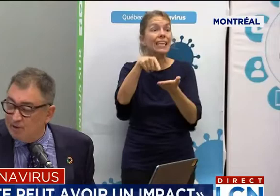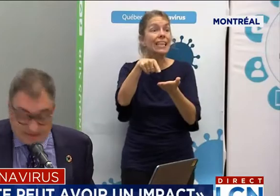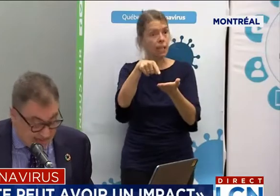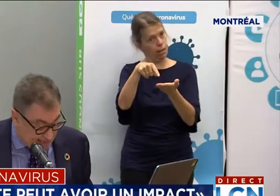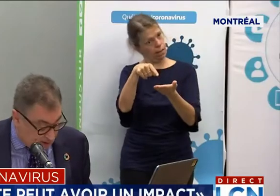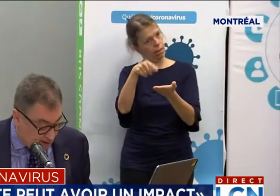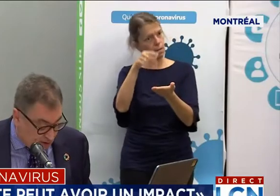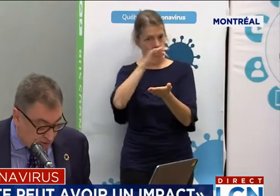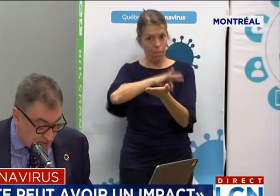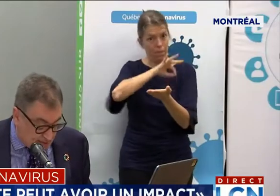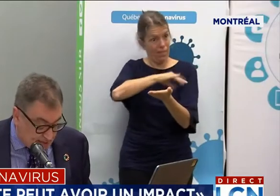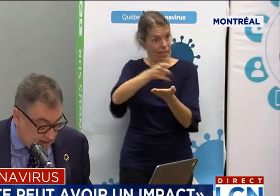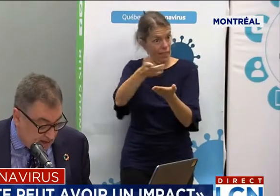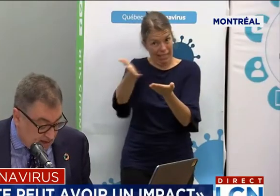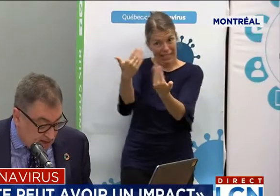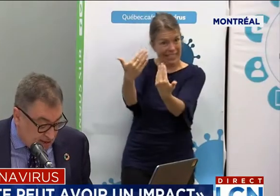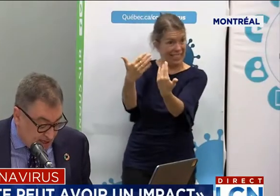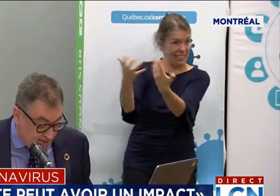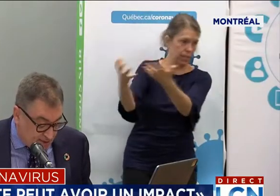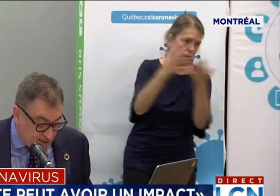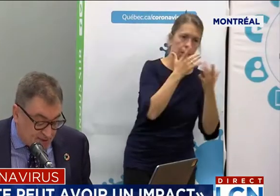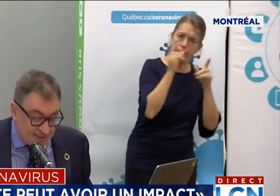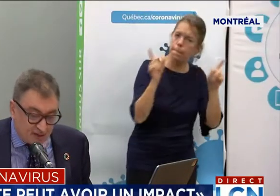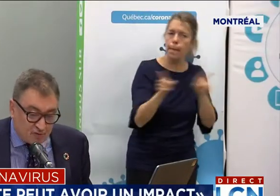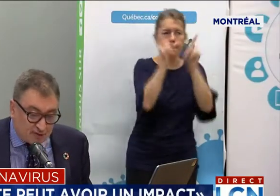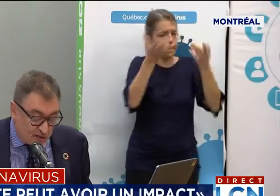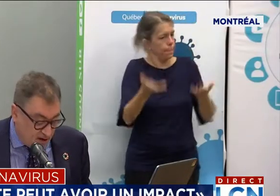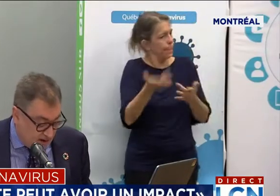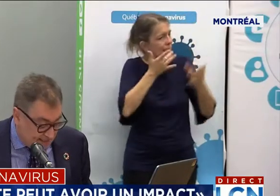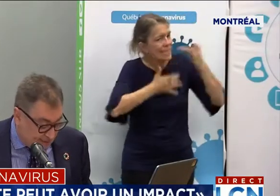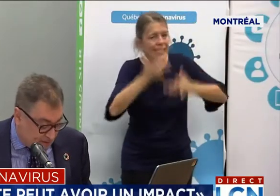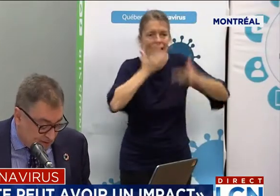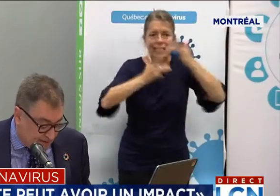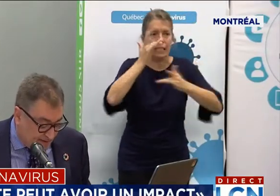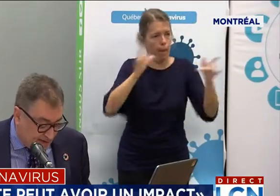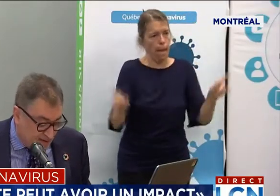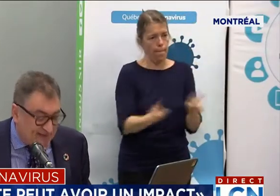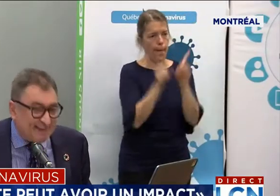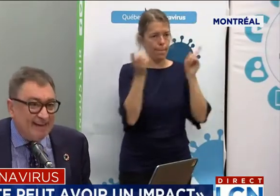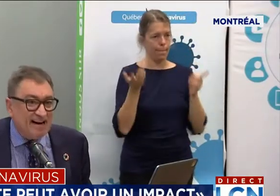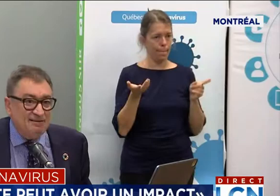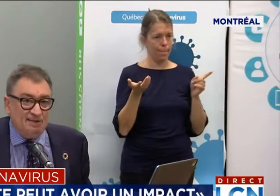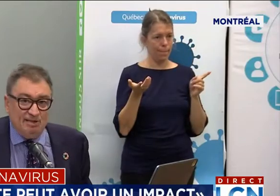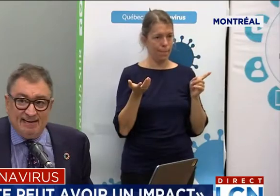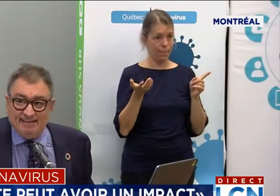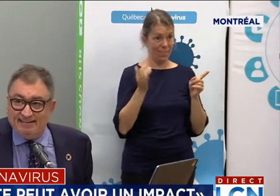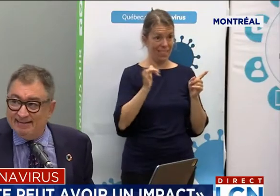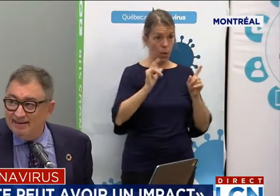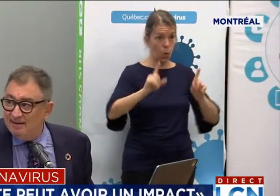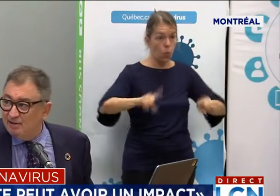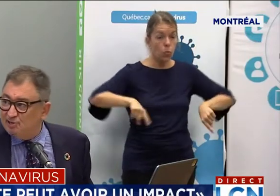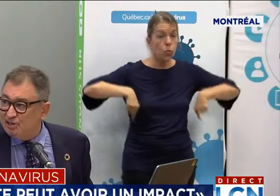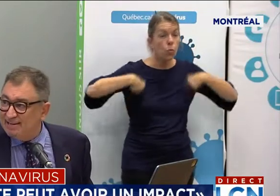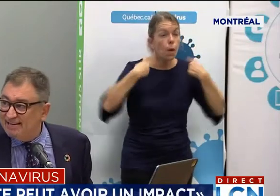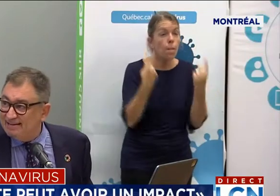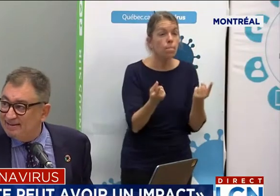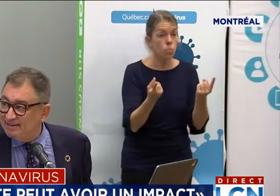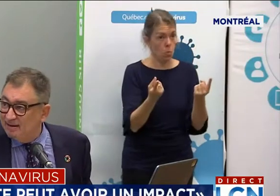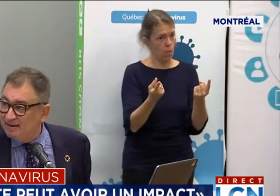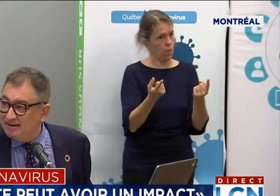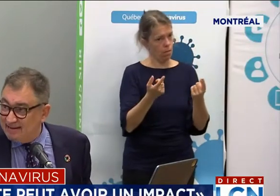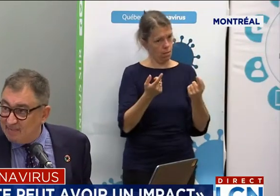'est un enjeu important, la question des ressources humaines. Je tiens à vous dire aussi que tout ça, ça se doit se vivre avec une très grande solidarité, une